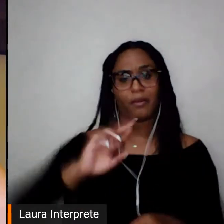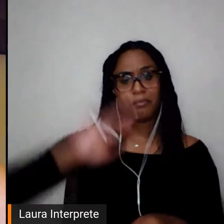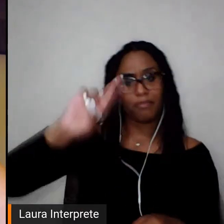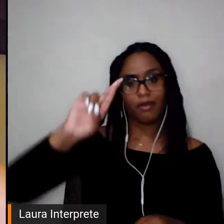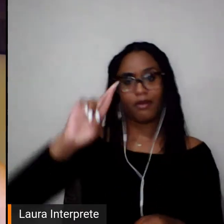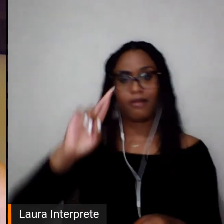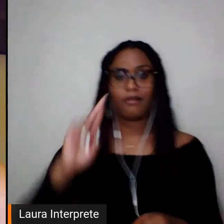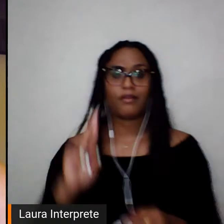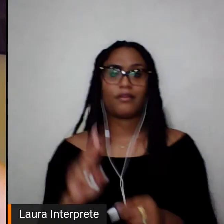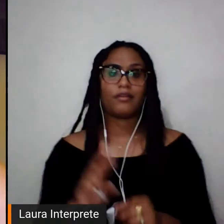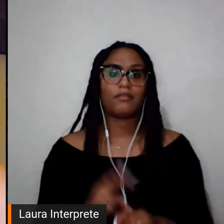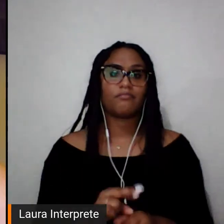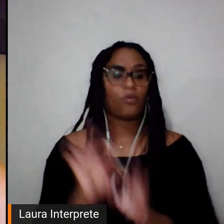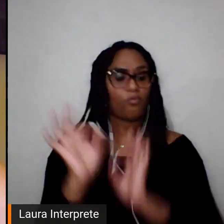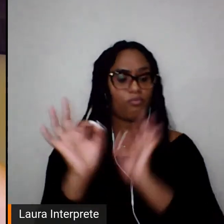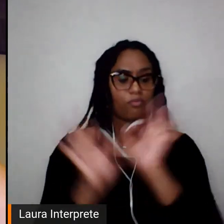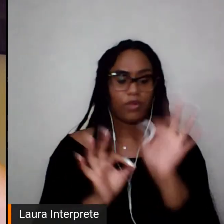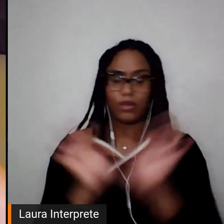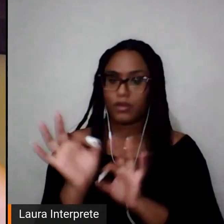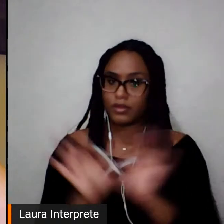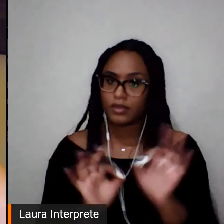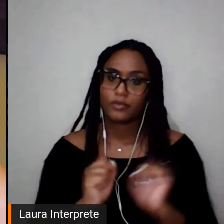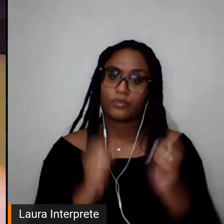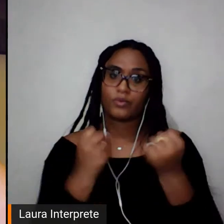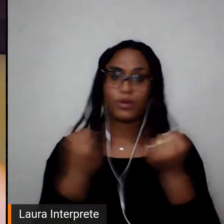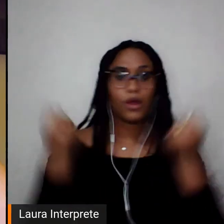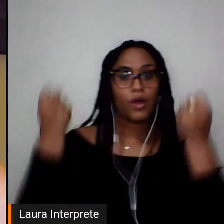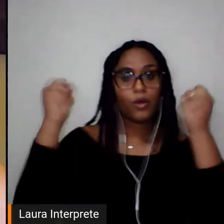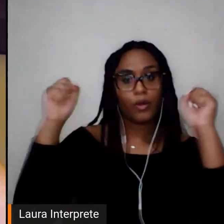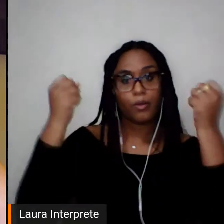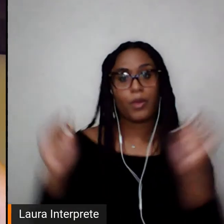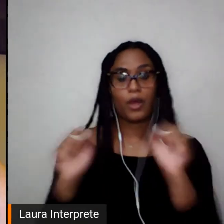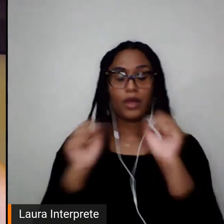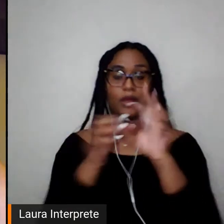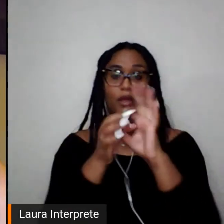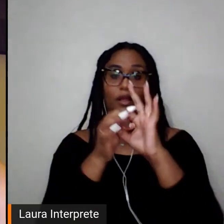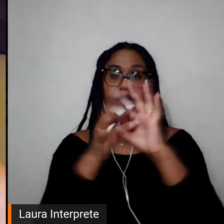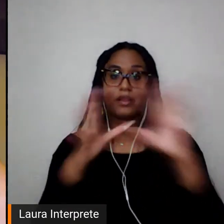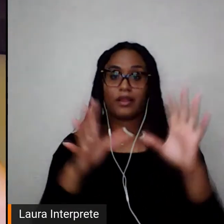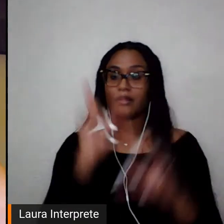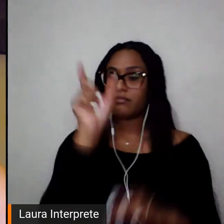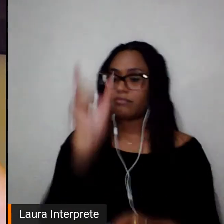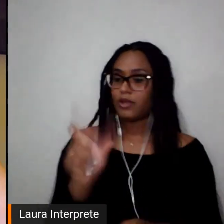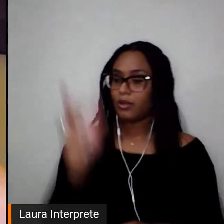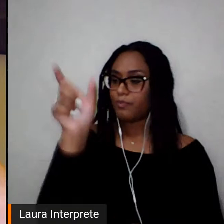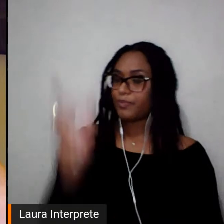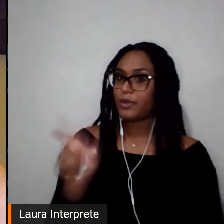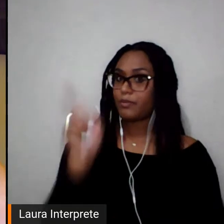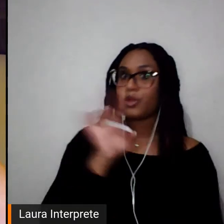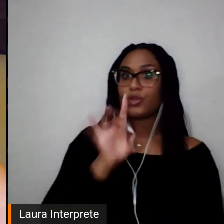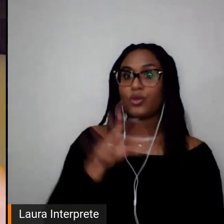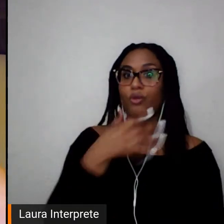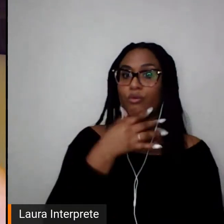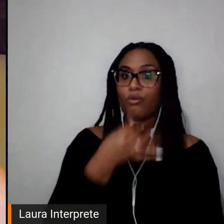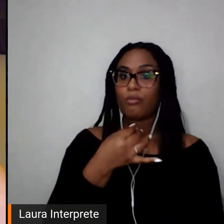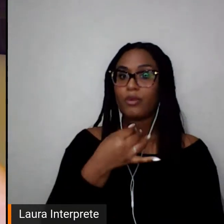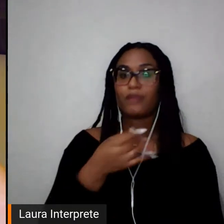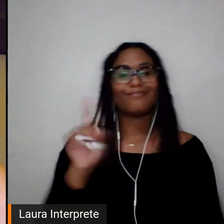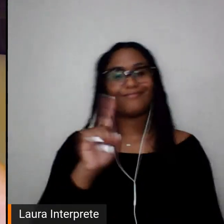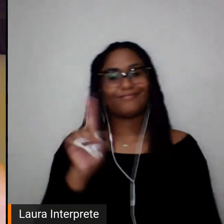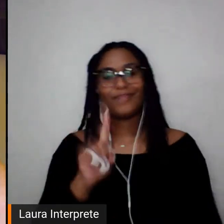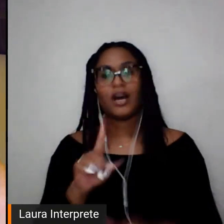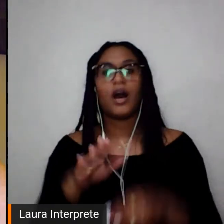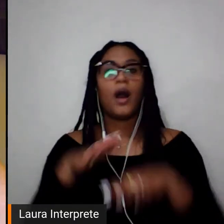nas equipes de gestão para que o esporte seja menos masculino, menos machista, menos